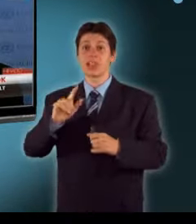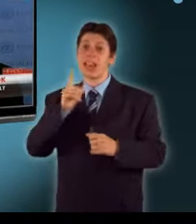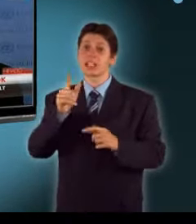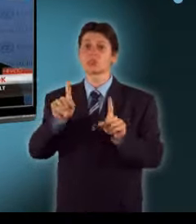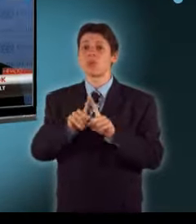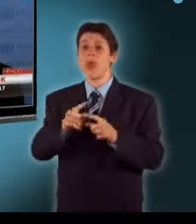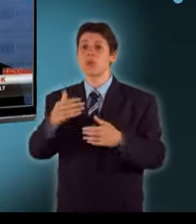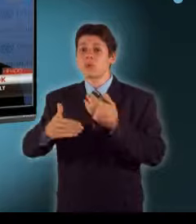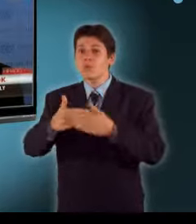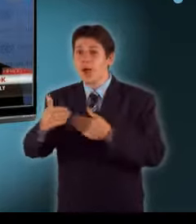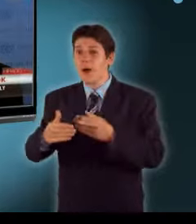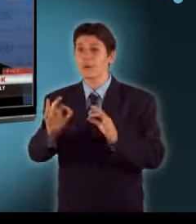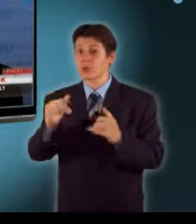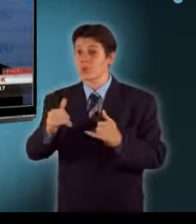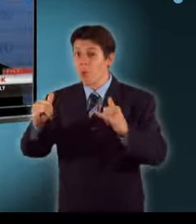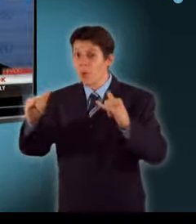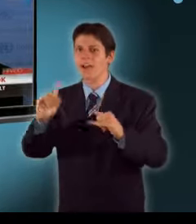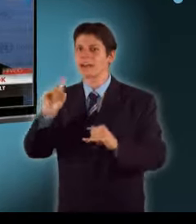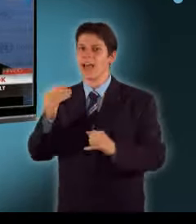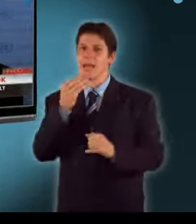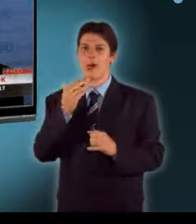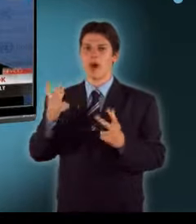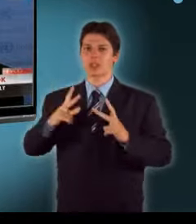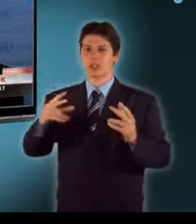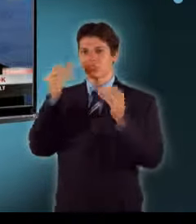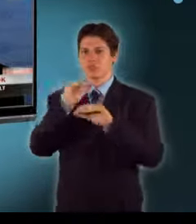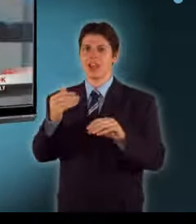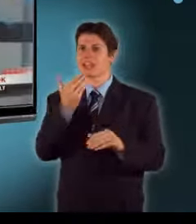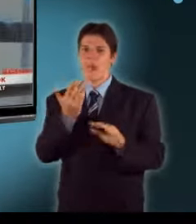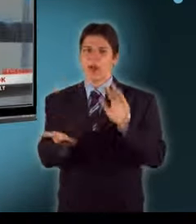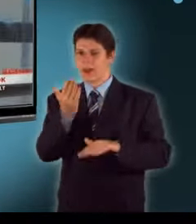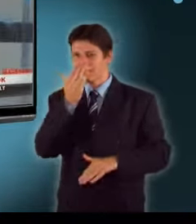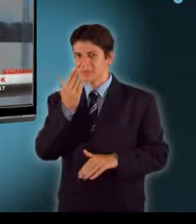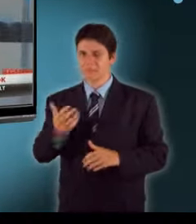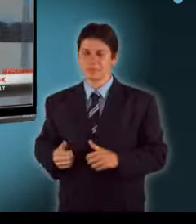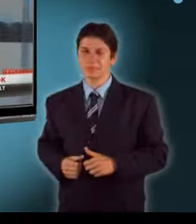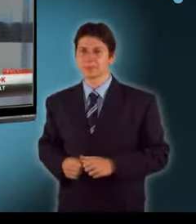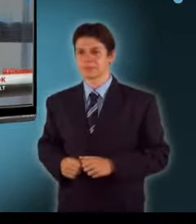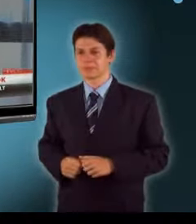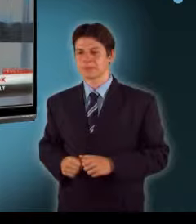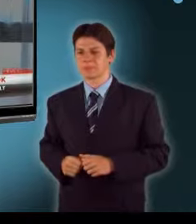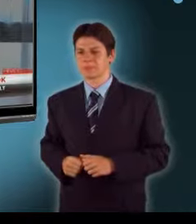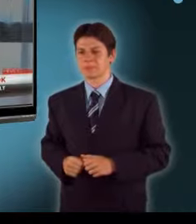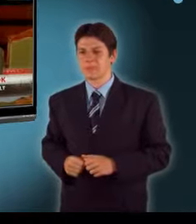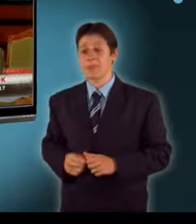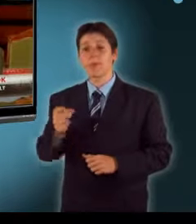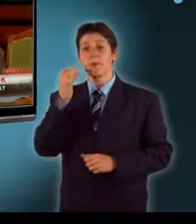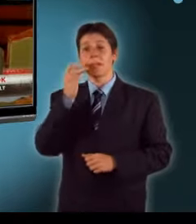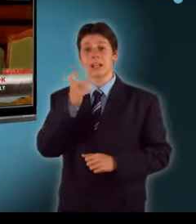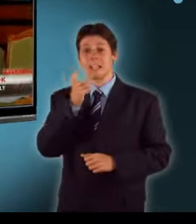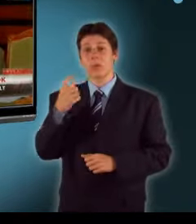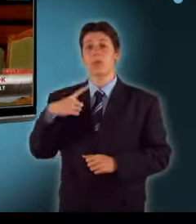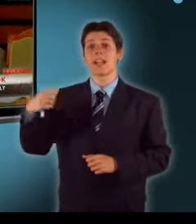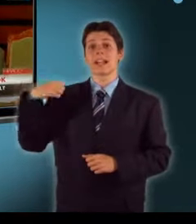is mondani, mondta a világszervezet brit nagykövete. Bill Clinton tegnap váratlanul érkezett Fennyánba, majd